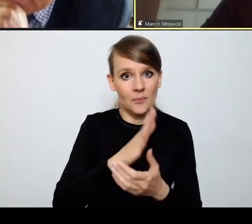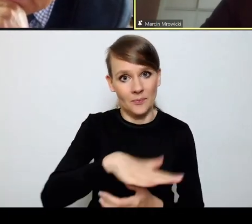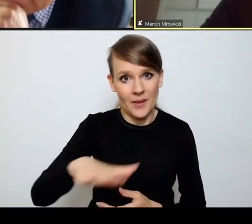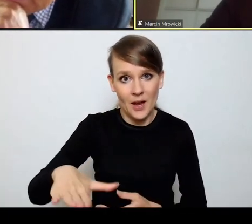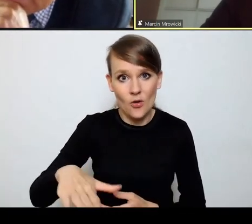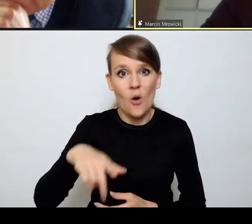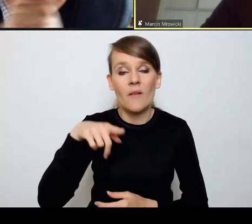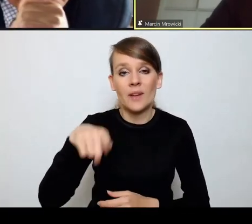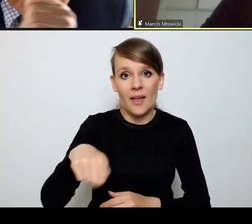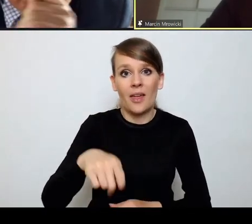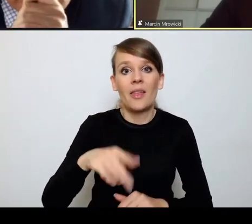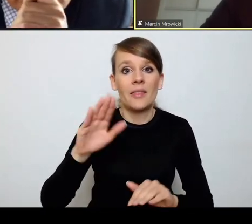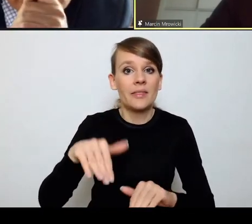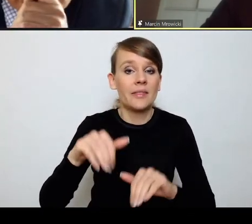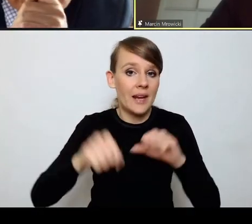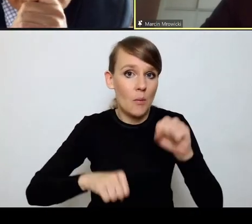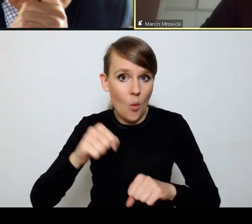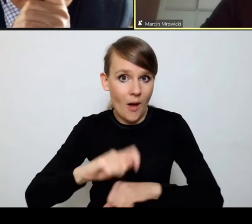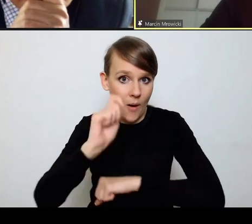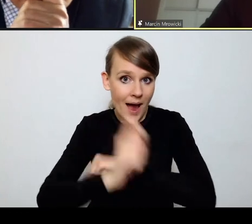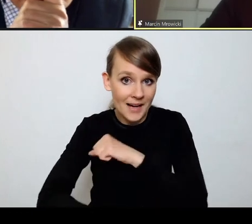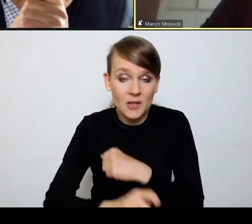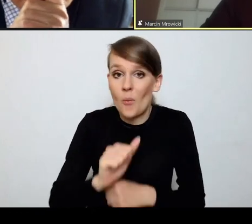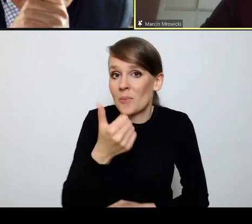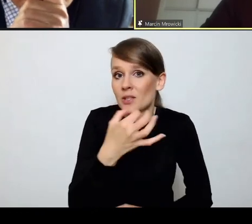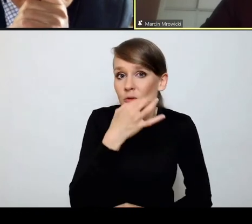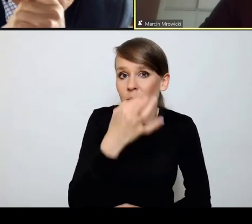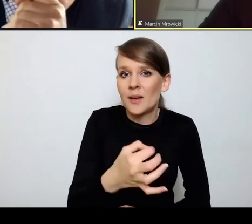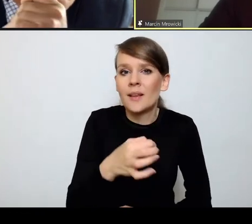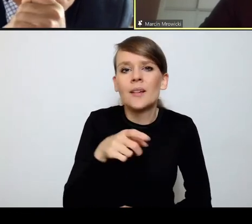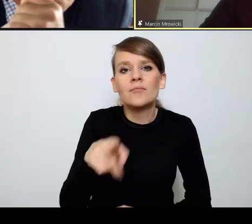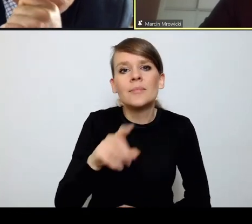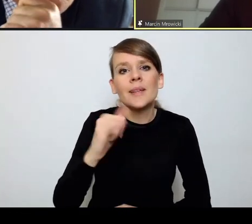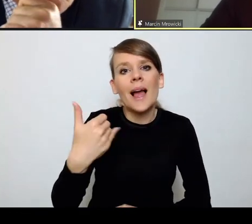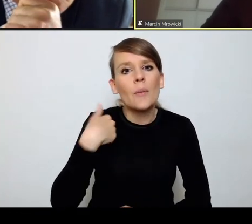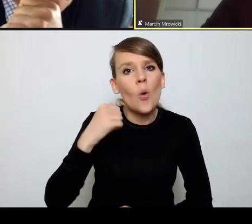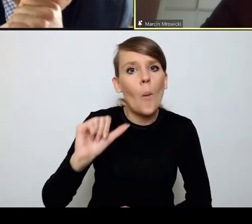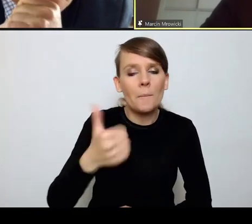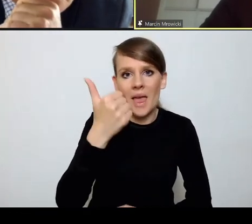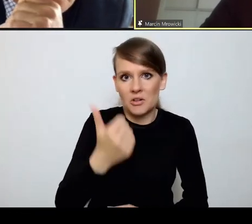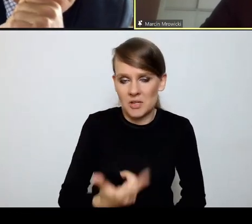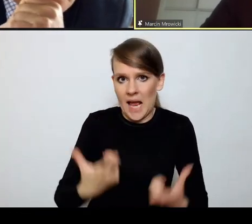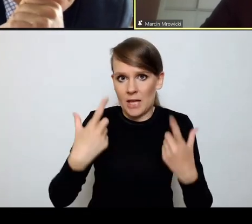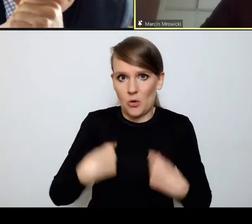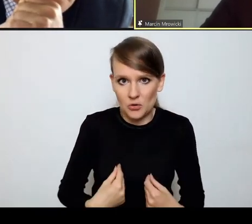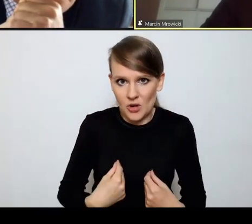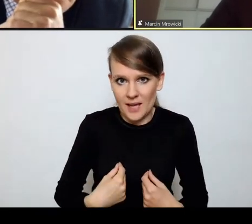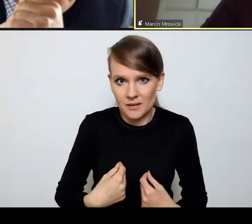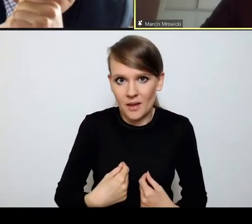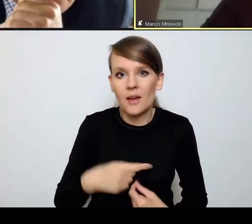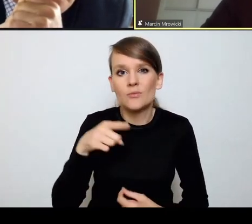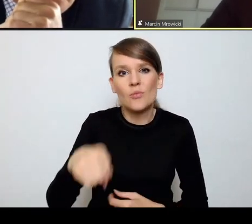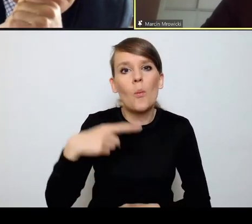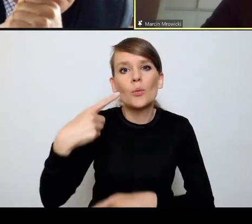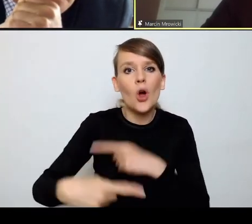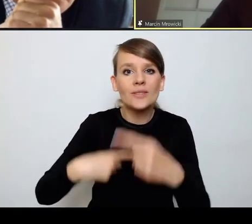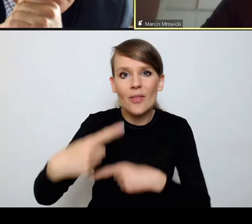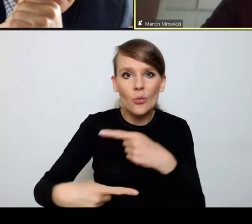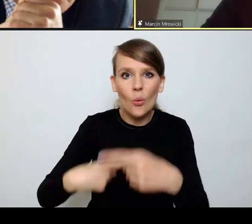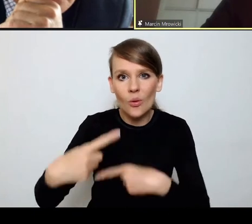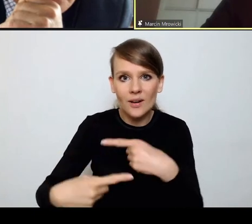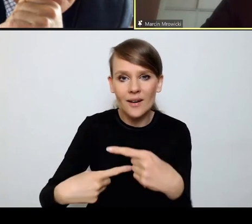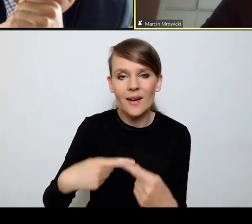Karnego. Moje pierwsze pytanie jest, jakie pierwsze było pana zaskoczenie, jeżeli chodzi o procedurę przed